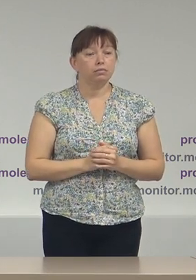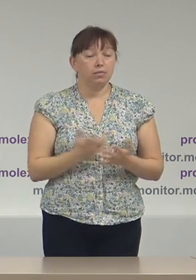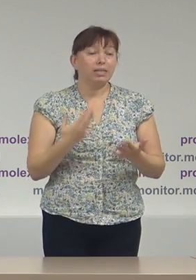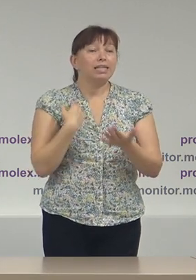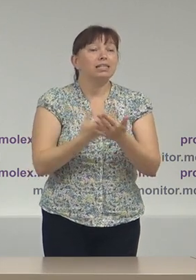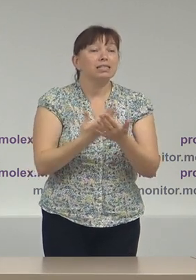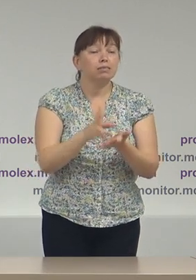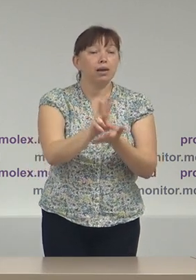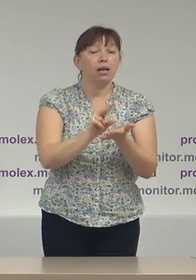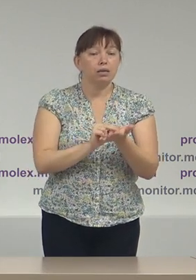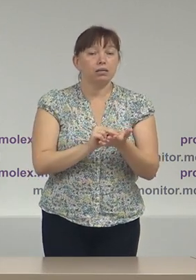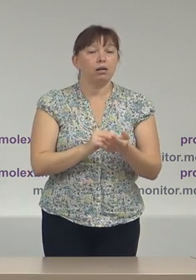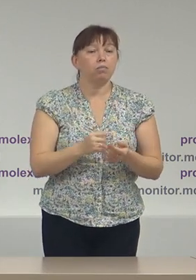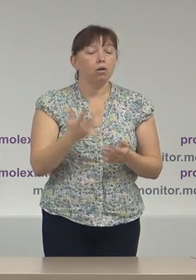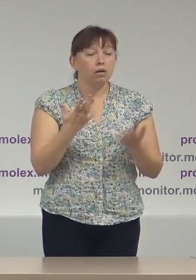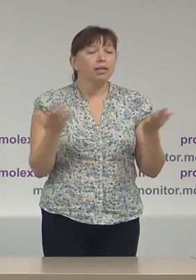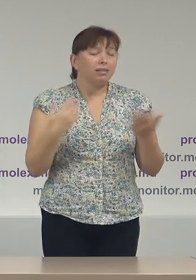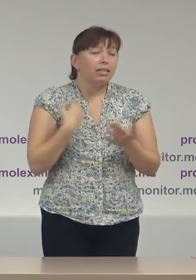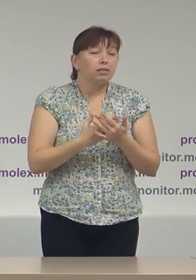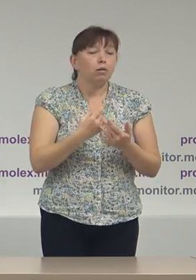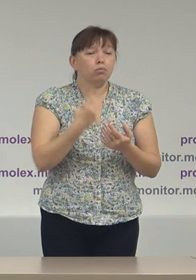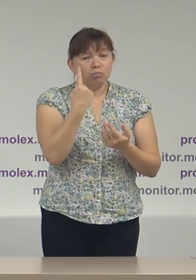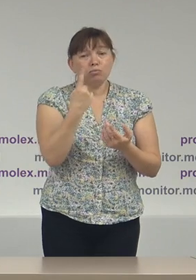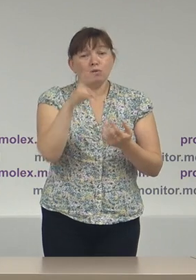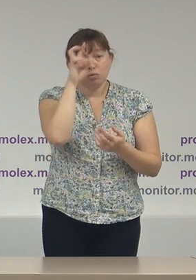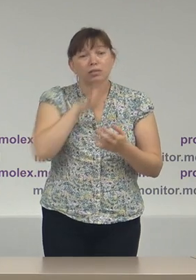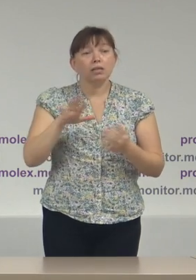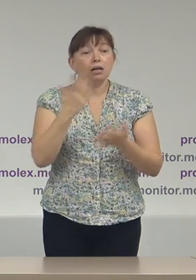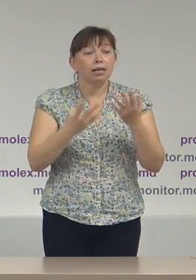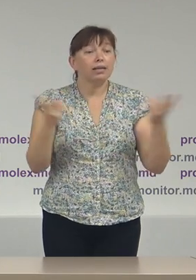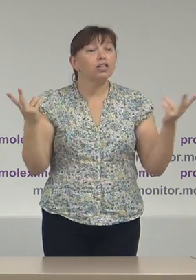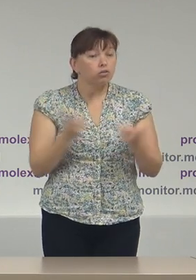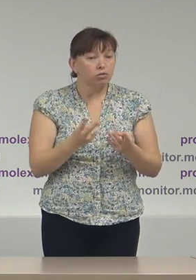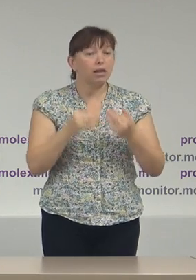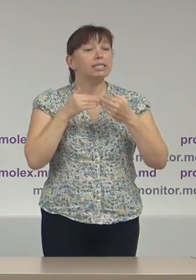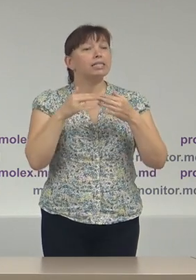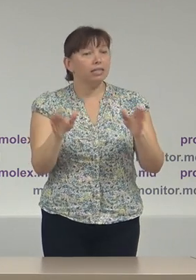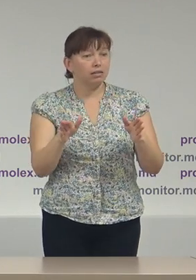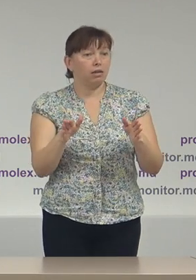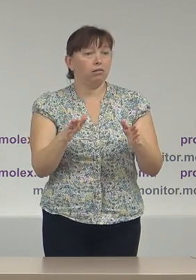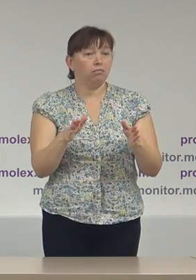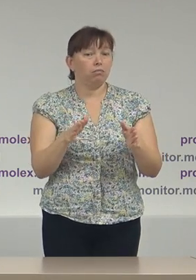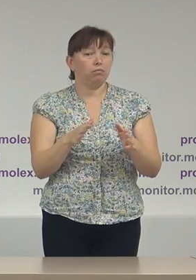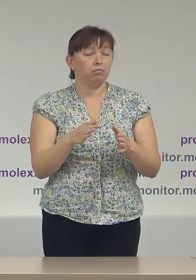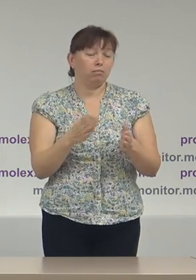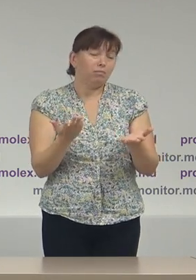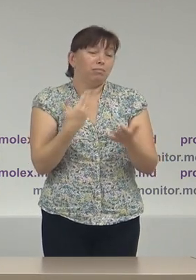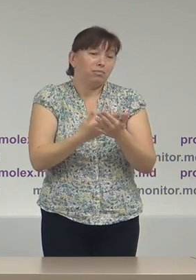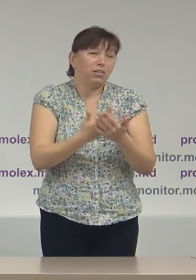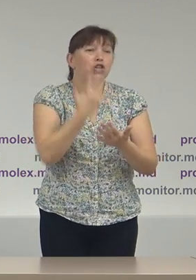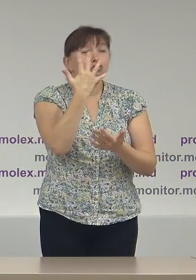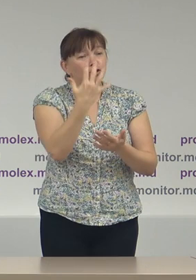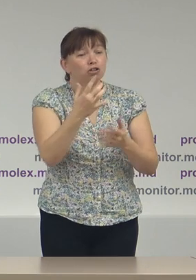spre exemplu, în situația în care, într anumită țară, dacă este necesar să deschidem, să zicem,